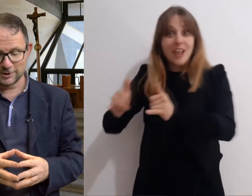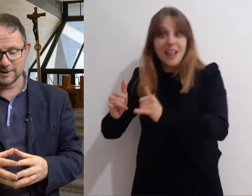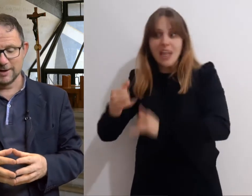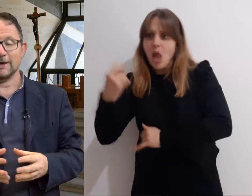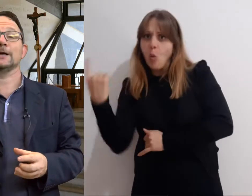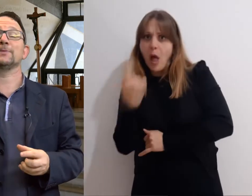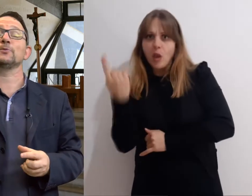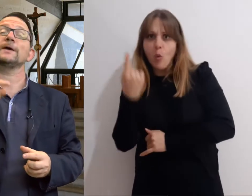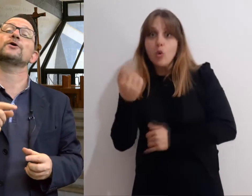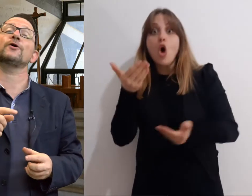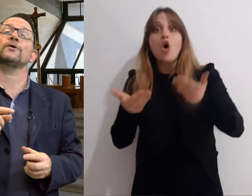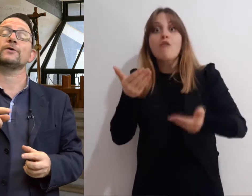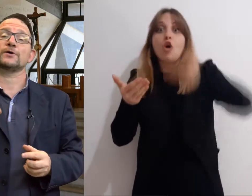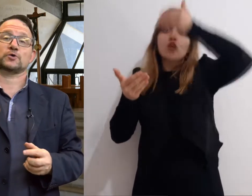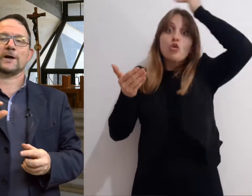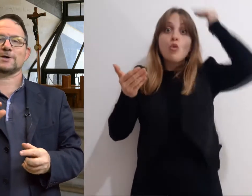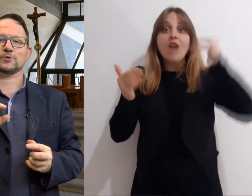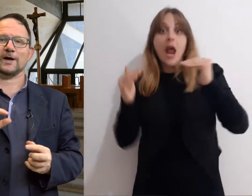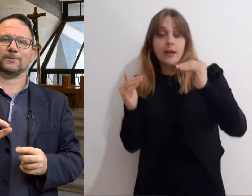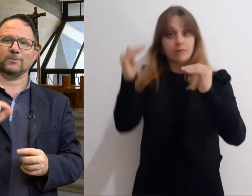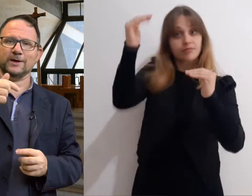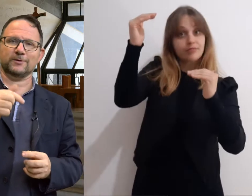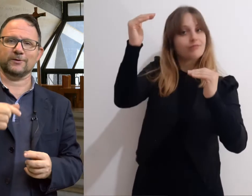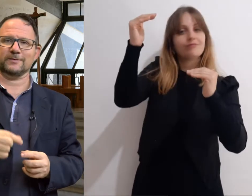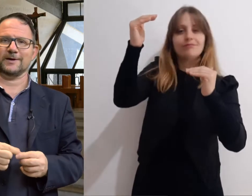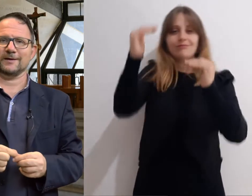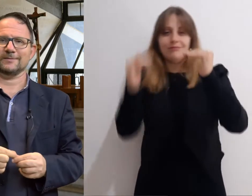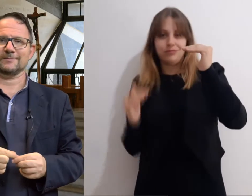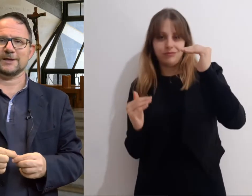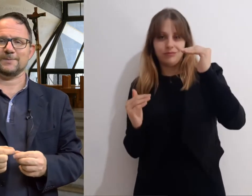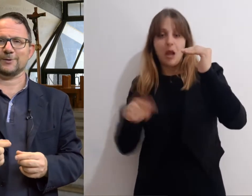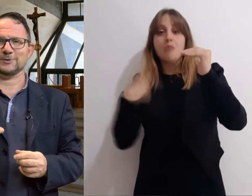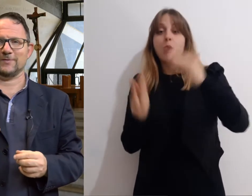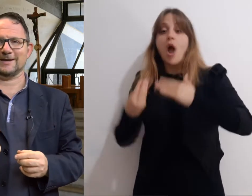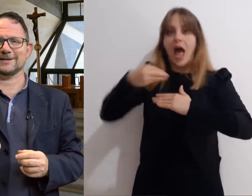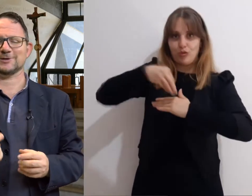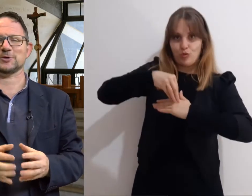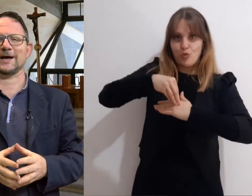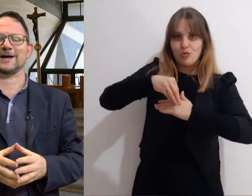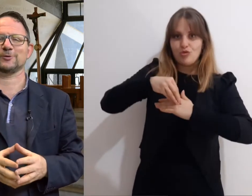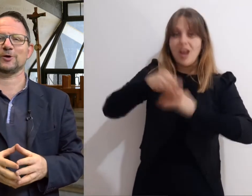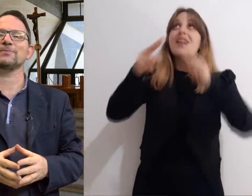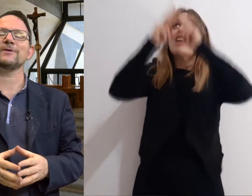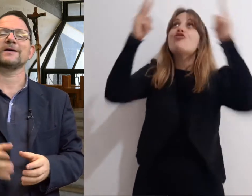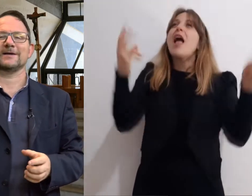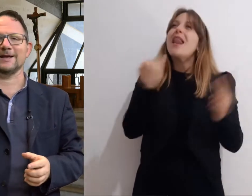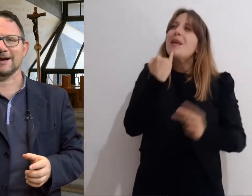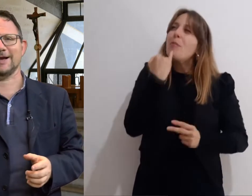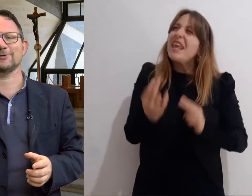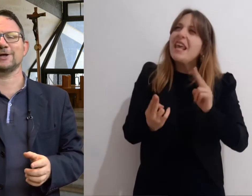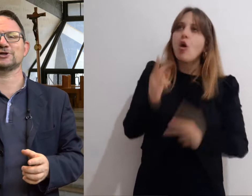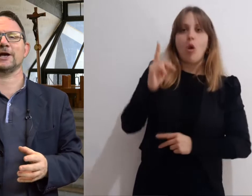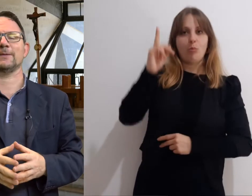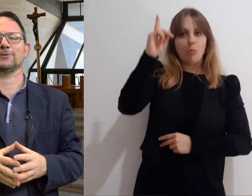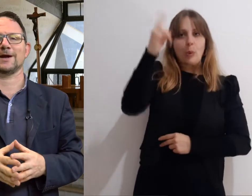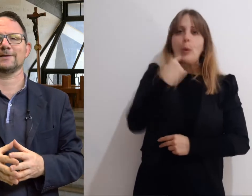aggiunge Il più piccolo Cioè Gesù che è più piccolo Rispetto a Giovanni Nel senso che è nato dopo Nel